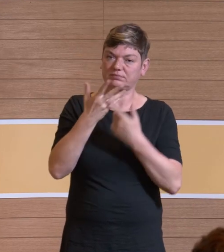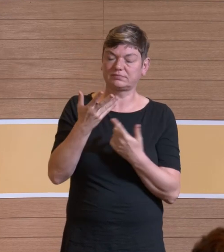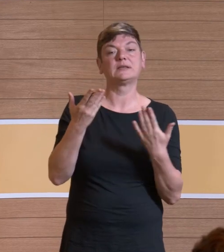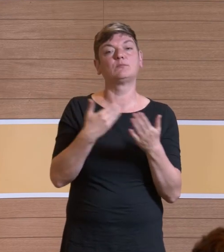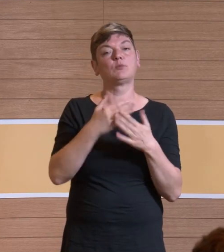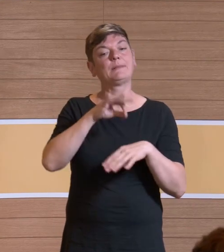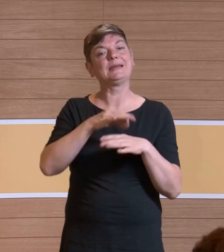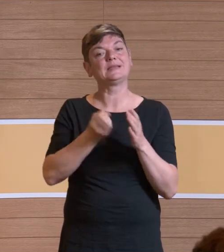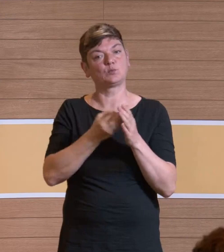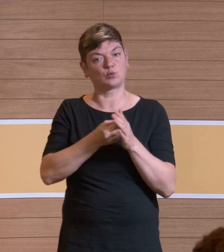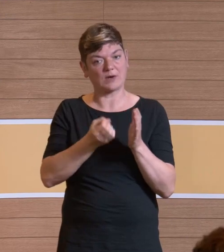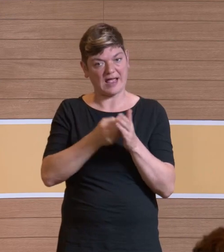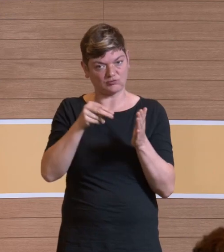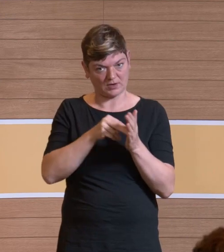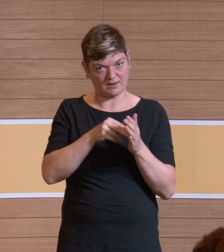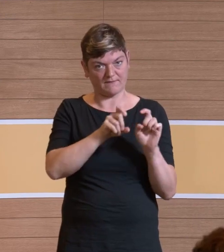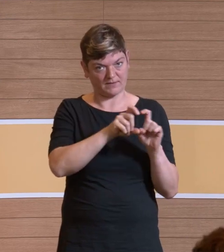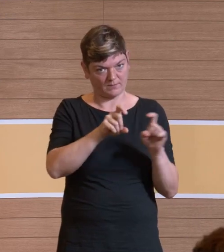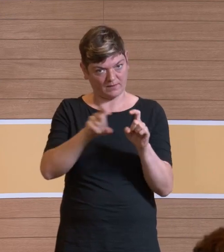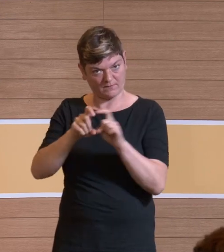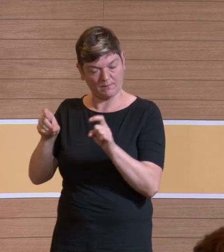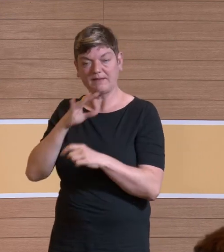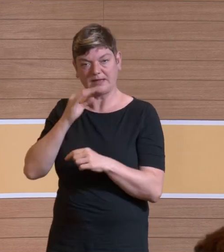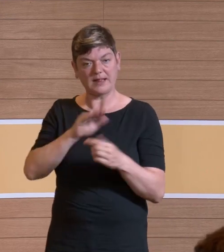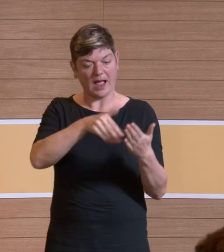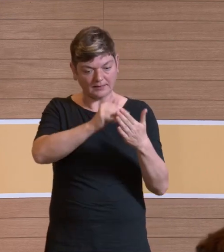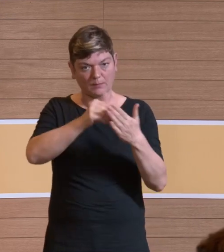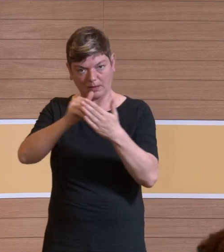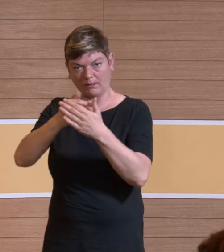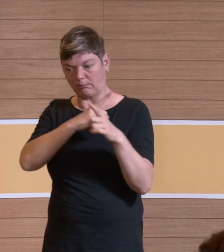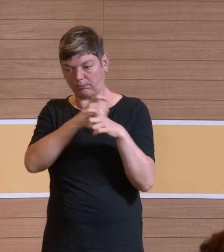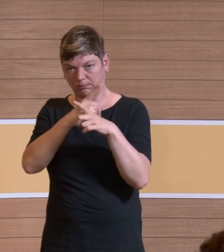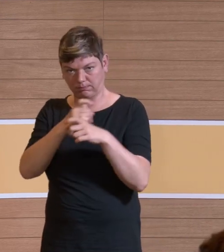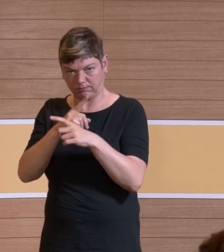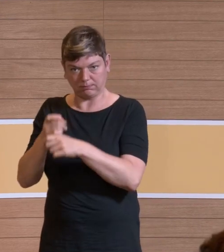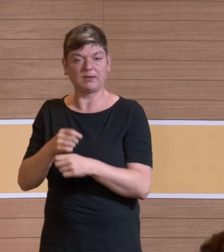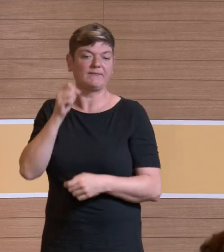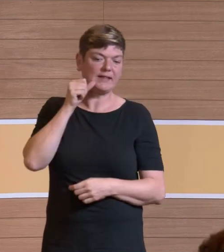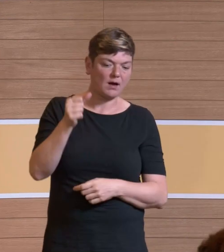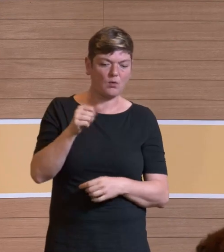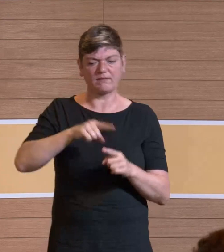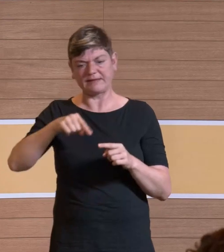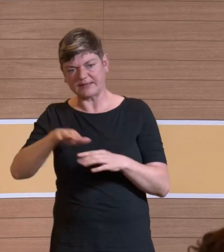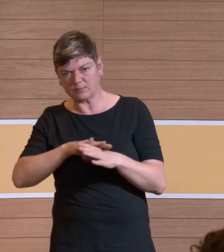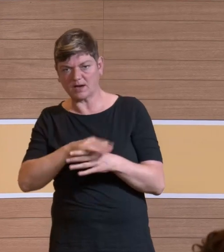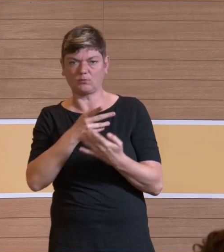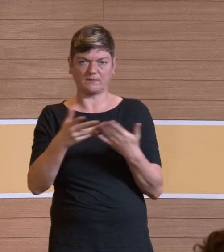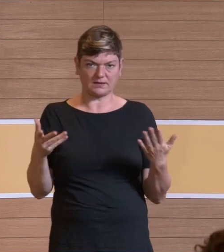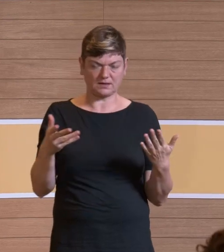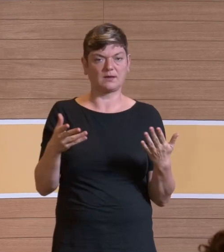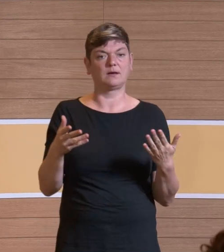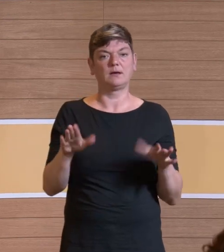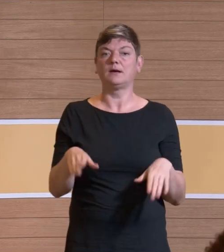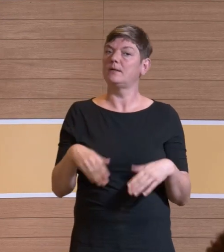also Medizinproduktehersteller, die geben ja immer ganz viel an, zum Beispiel auch wie laut die sind und welchen Frequenzbereich. Also haben Sie überhaupt